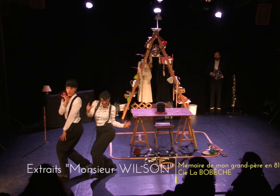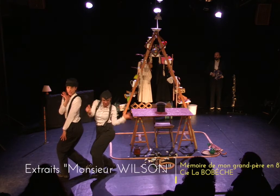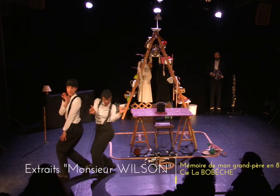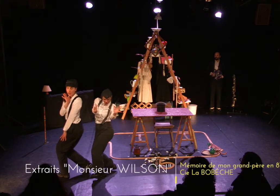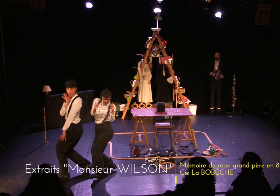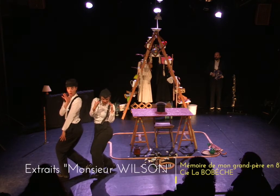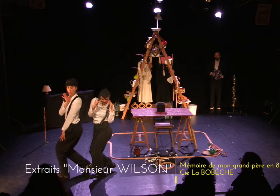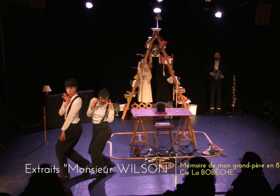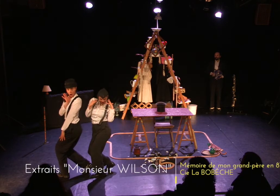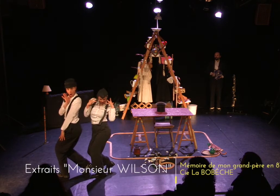Extraordinaire !